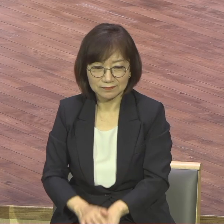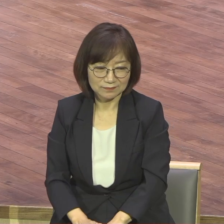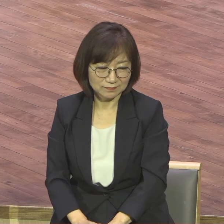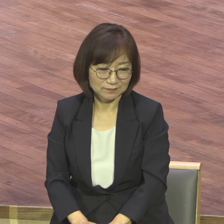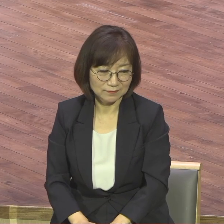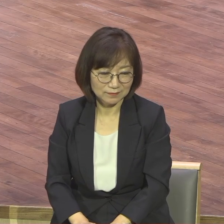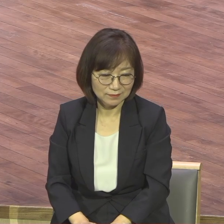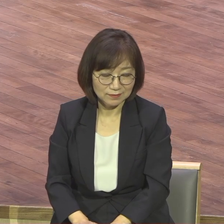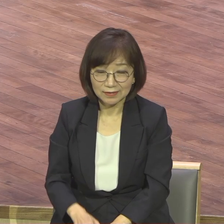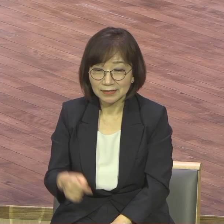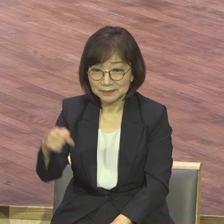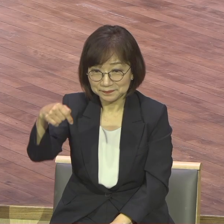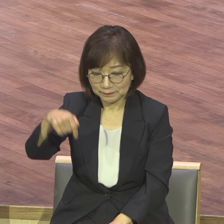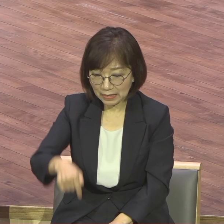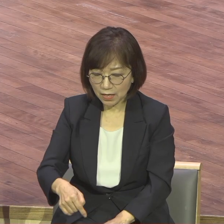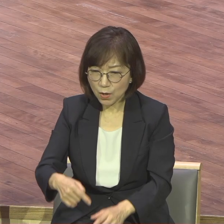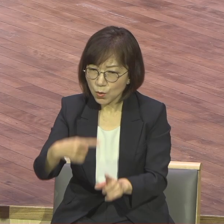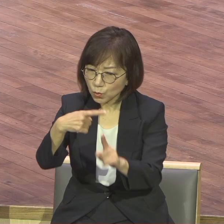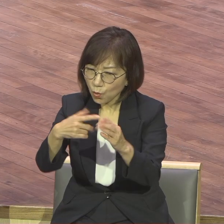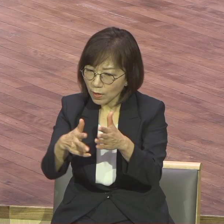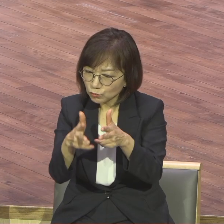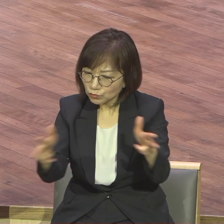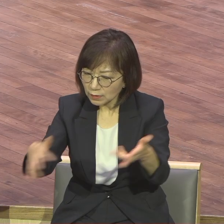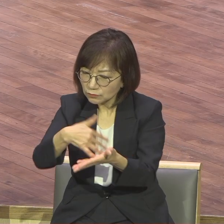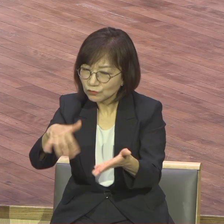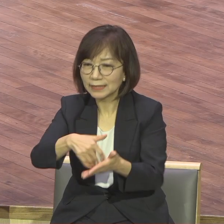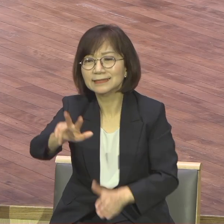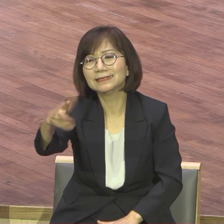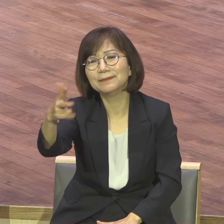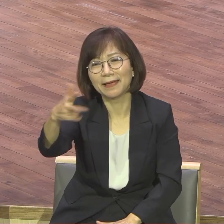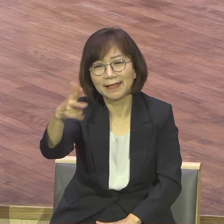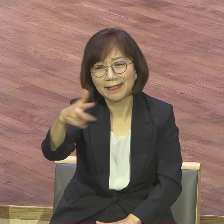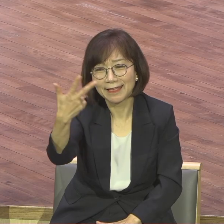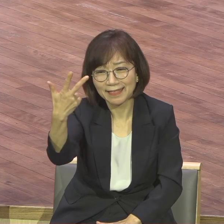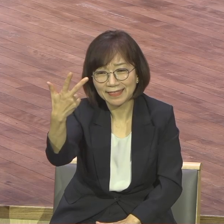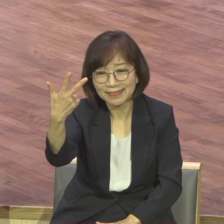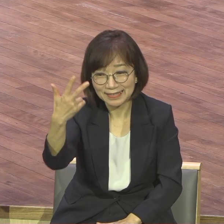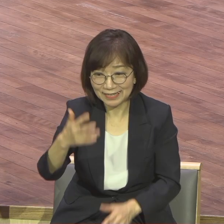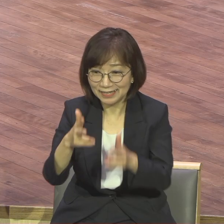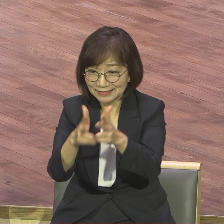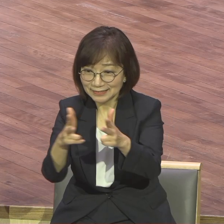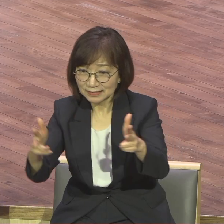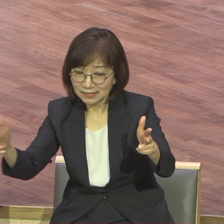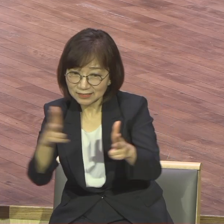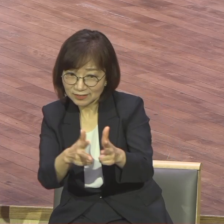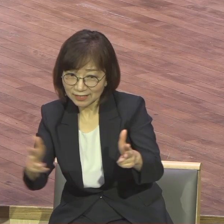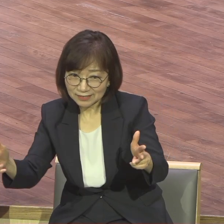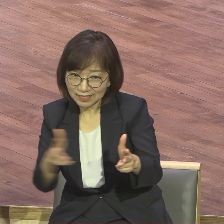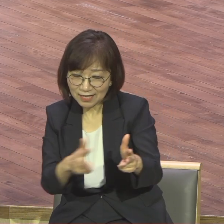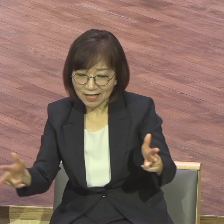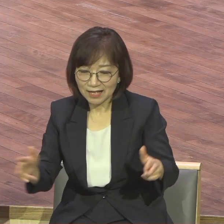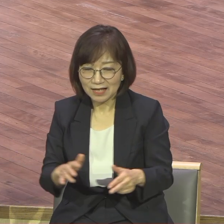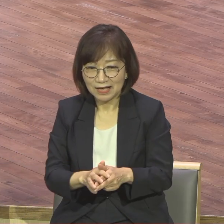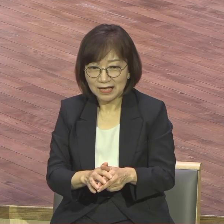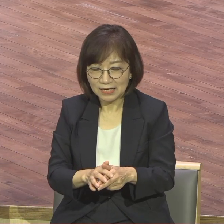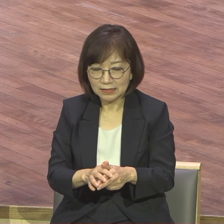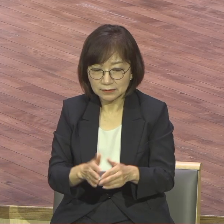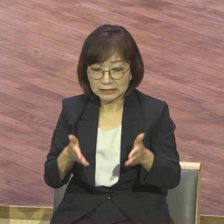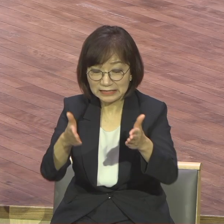교회 주차 대수가 700대입니다 공식으로는 633대 플러스 통로까지 700대예요